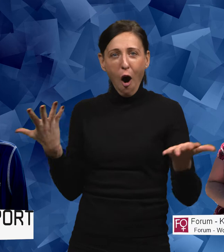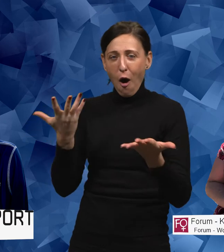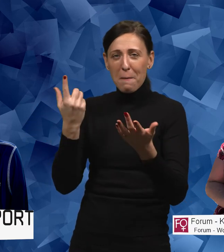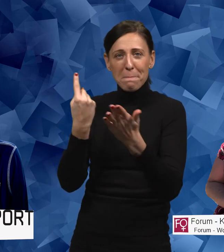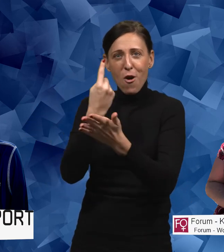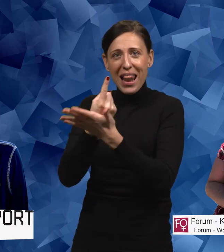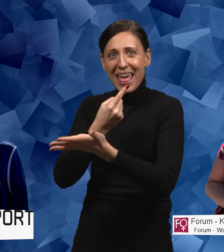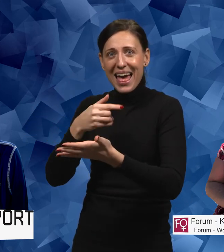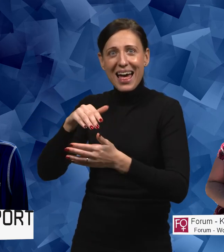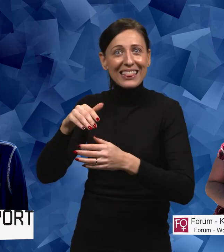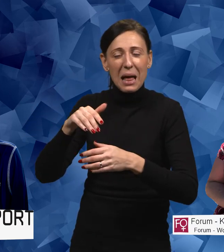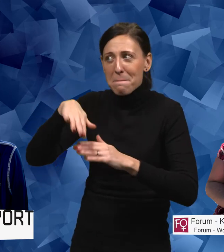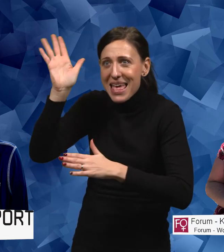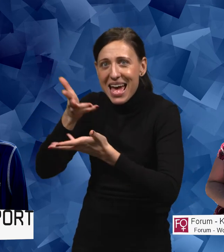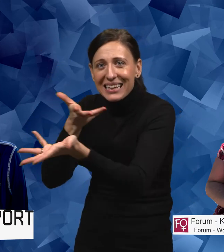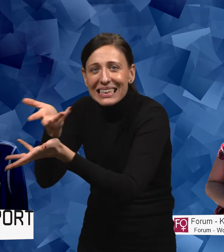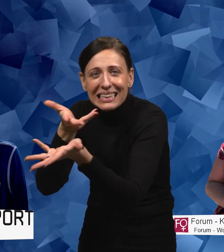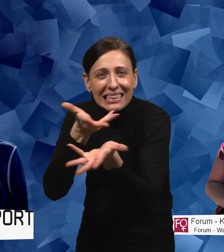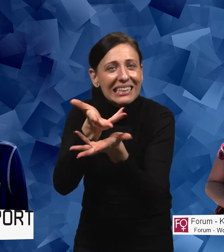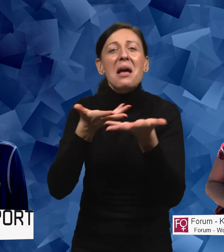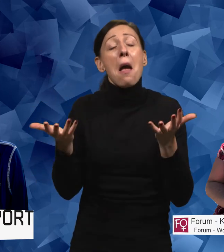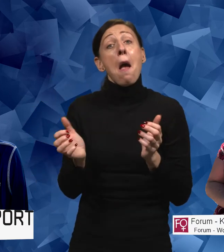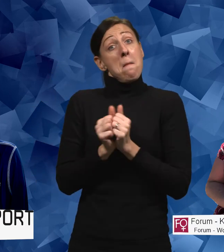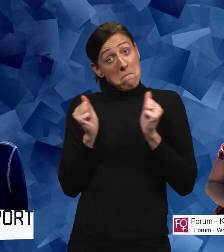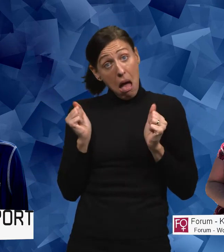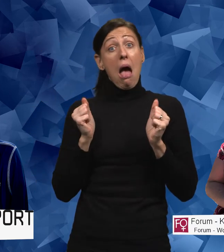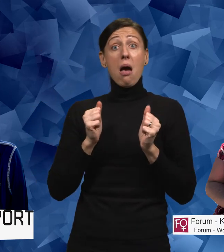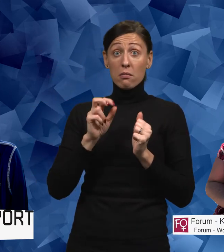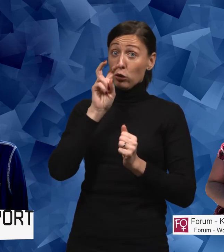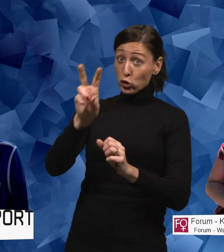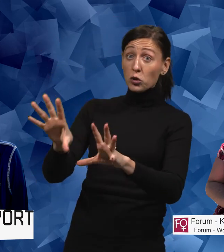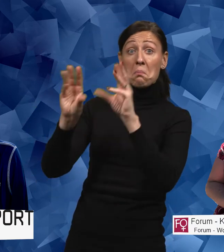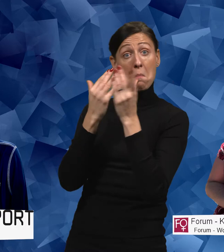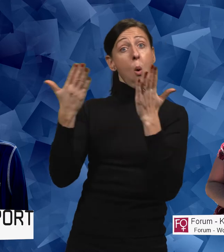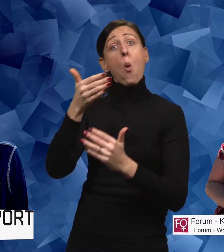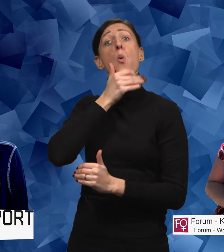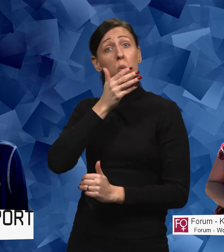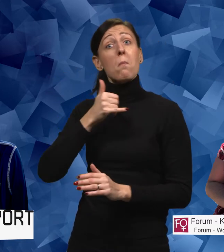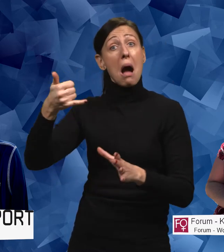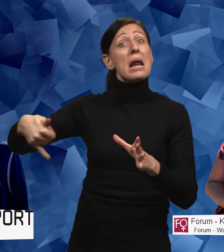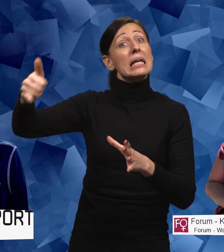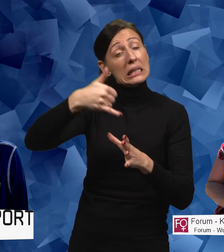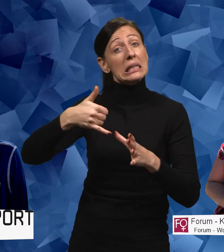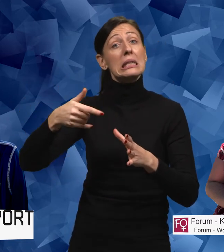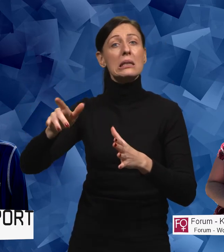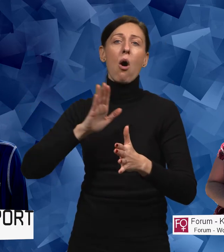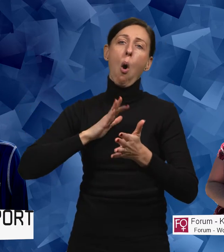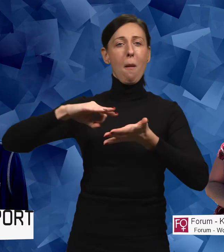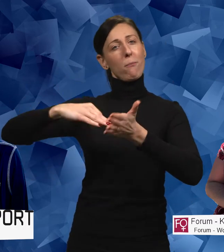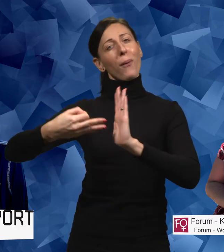möjlighet att ha någon interaktivitet. Men vi träffade ju ganska mycket ungdomar i arbetet med det här projektet